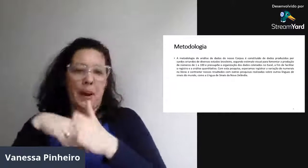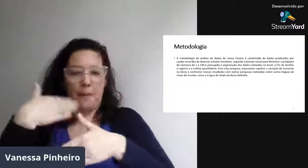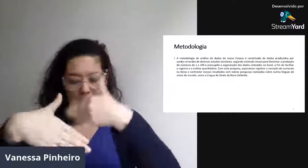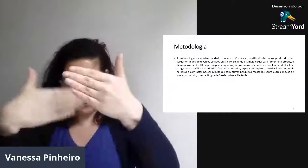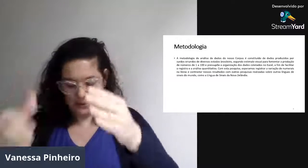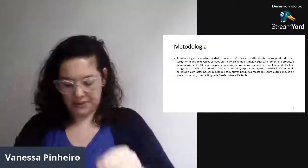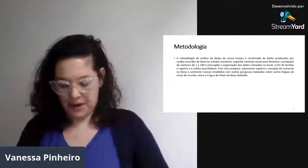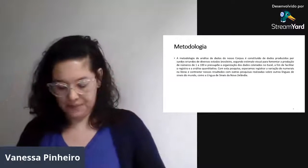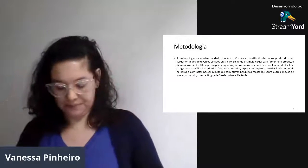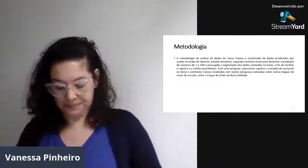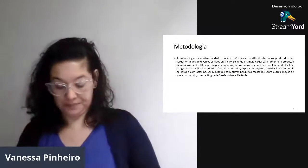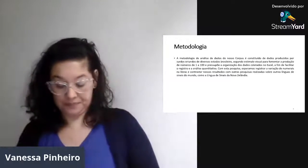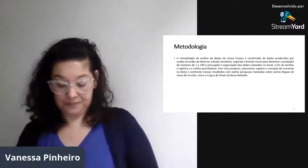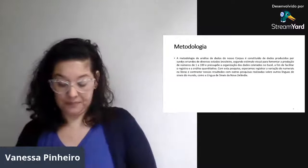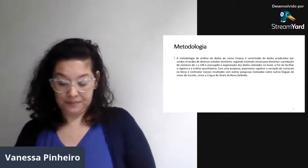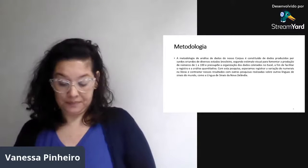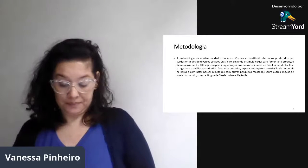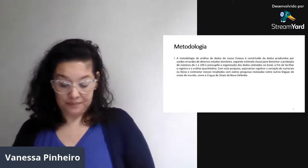estados do Brasil para poder continuar.